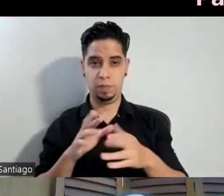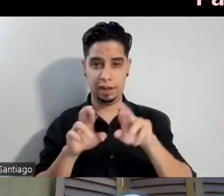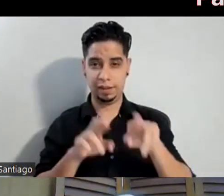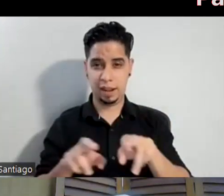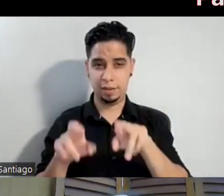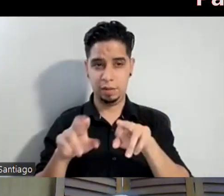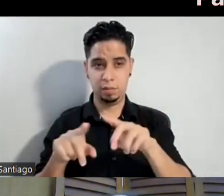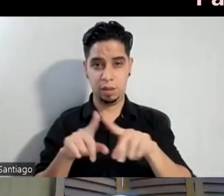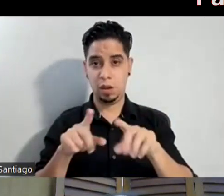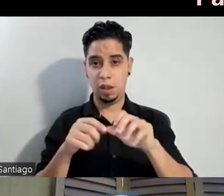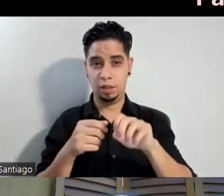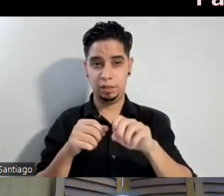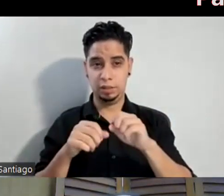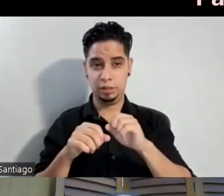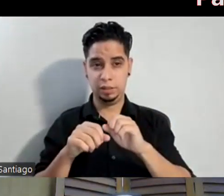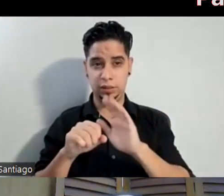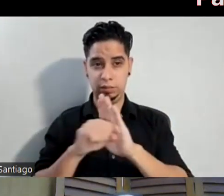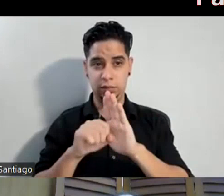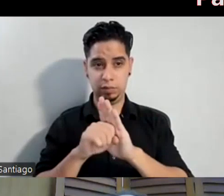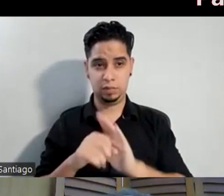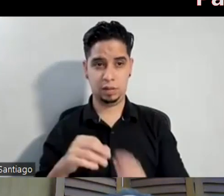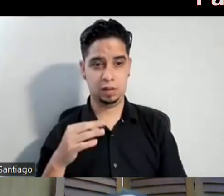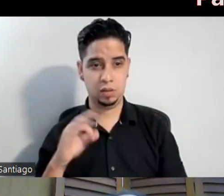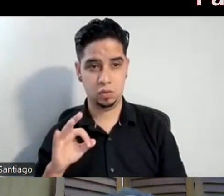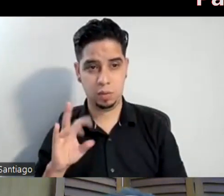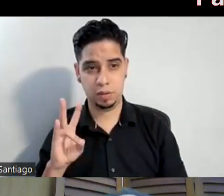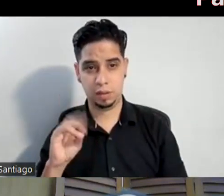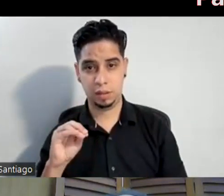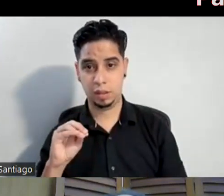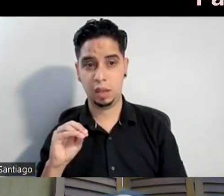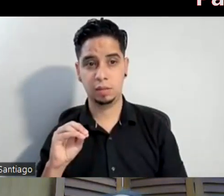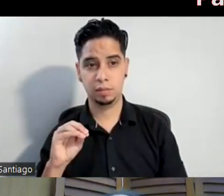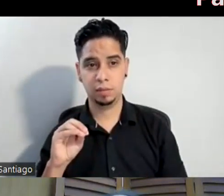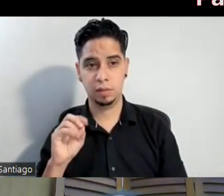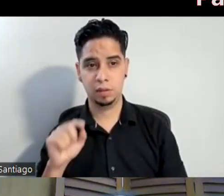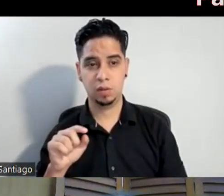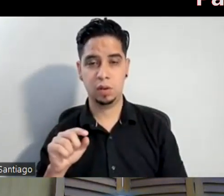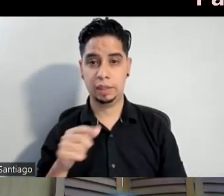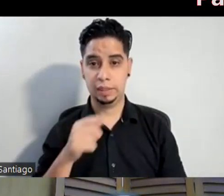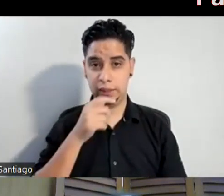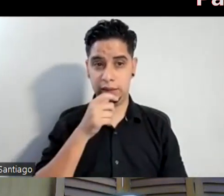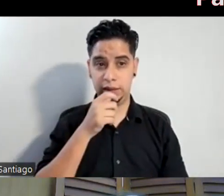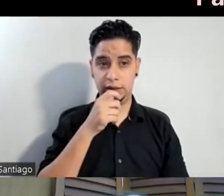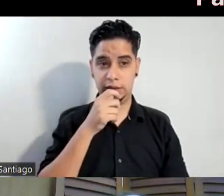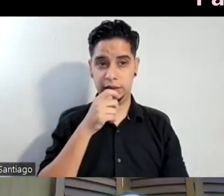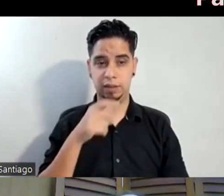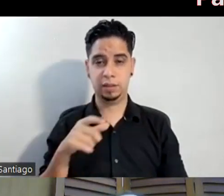simbolito se crea en 1970 y es un arquitecto, estaba acabadito de graduar y